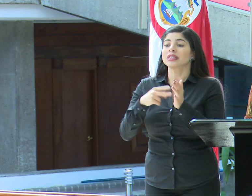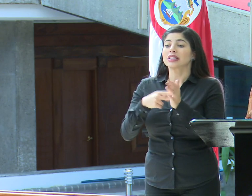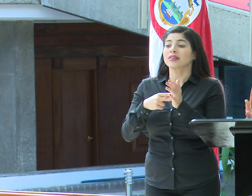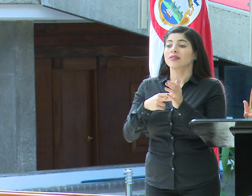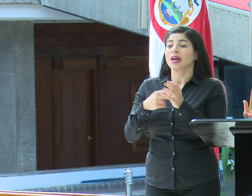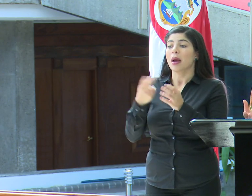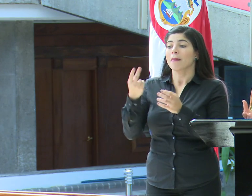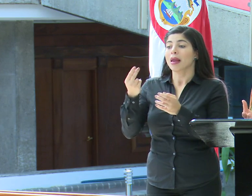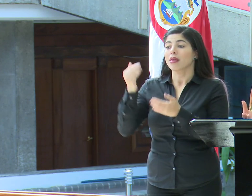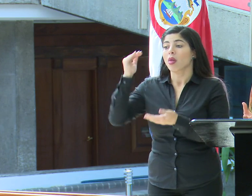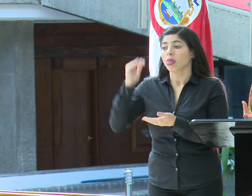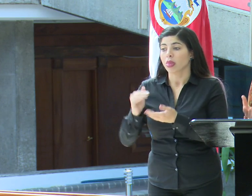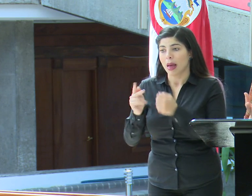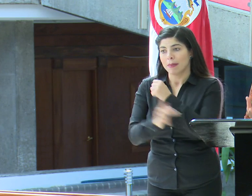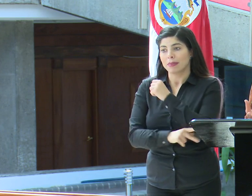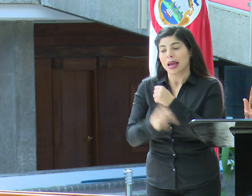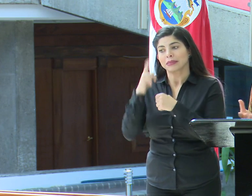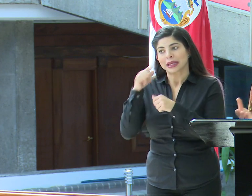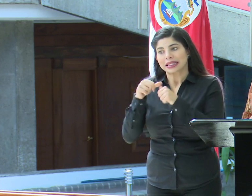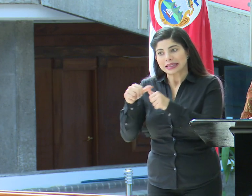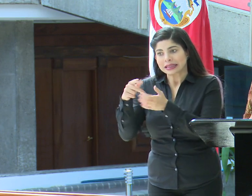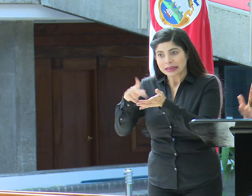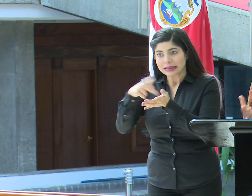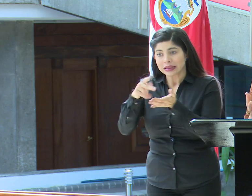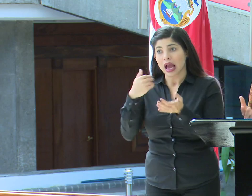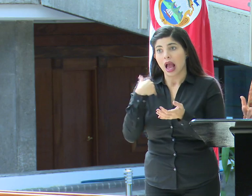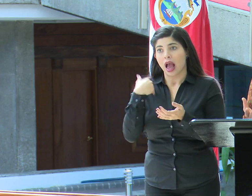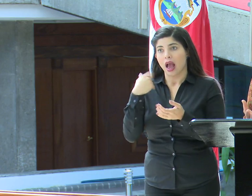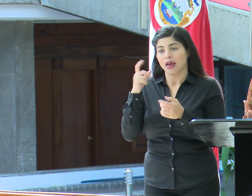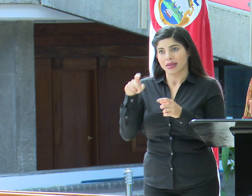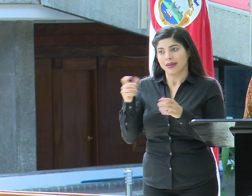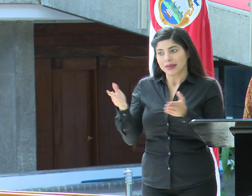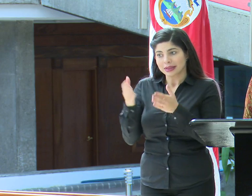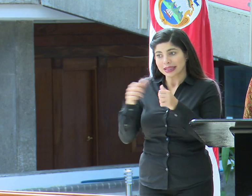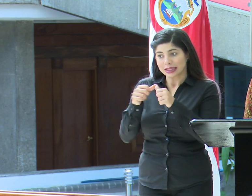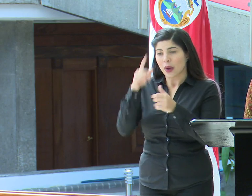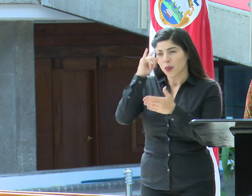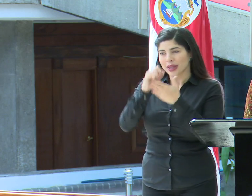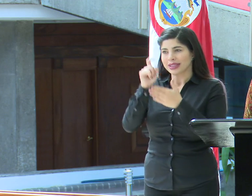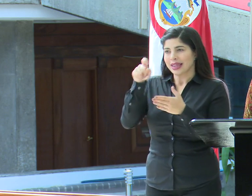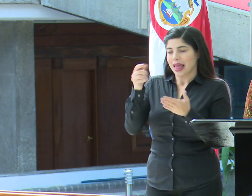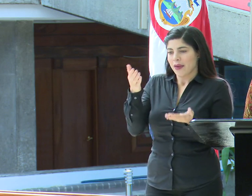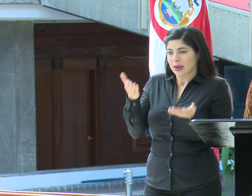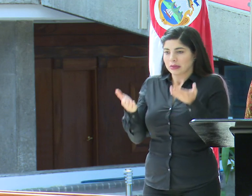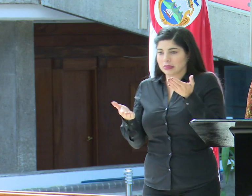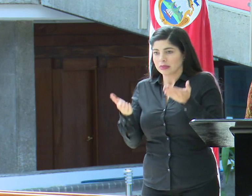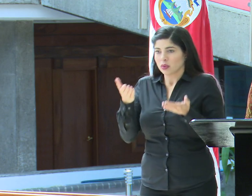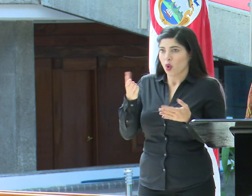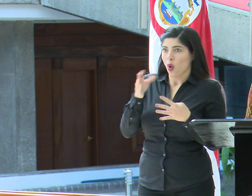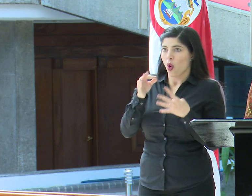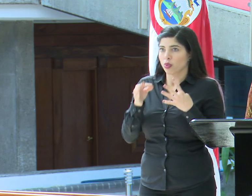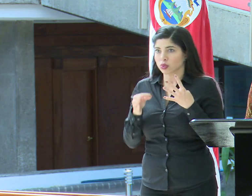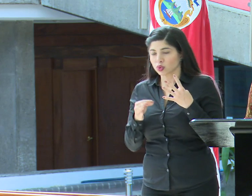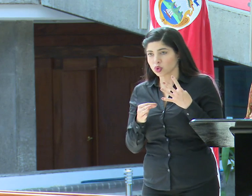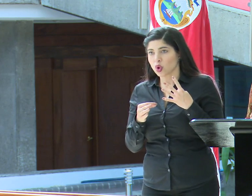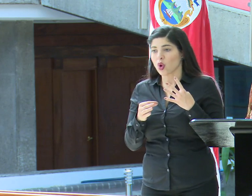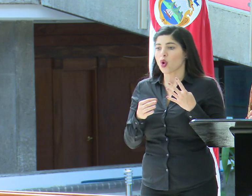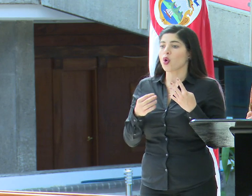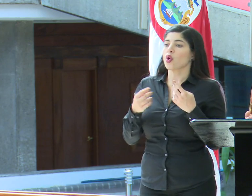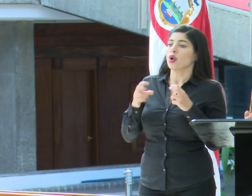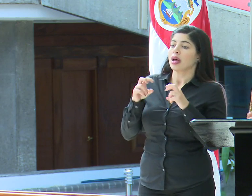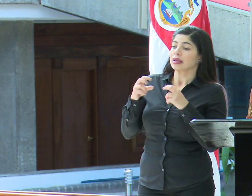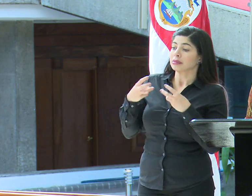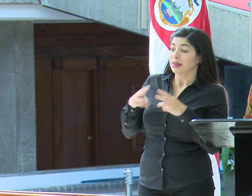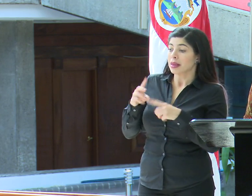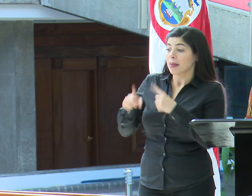para poder atender la población también es un tema, por eso hay que balancear bien las posibilidades y las diferentes medidas